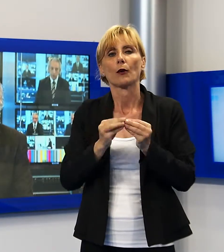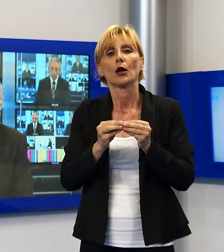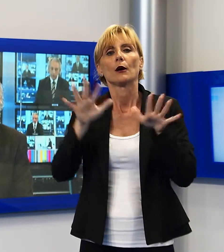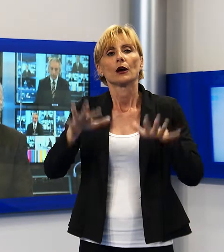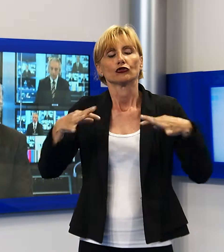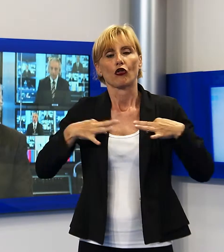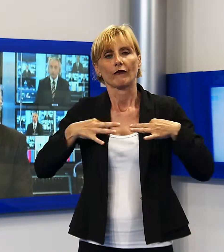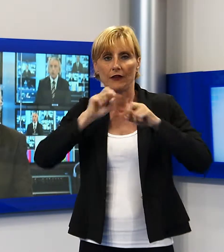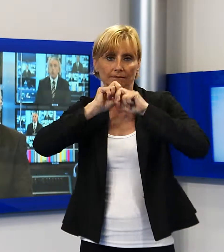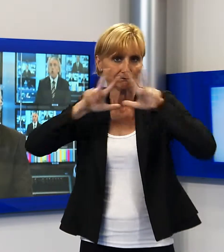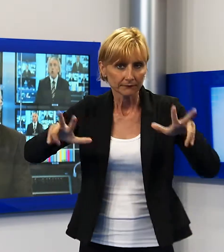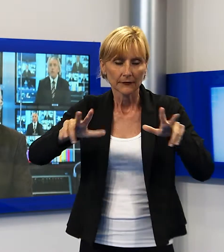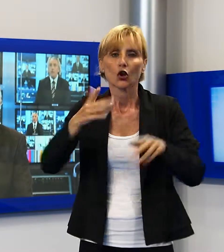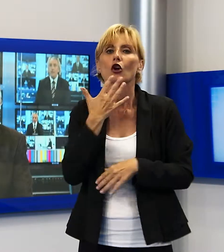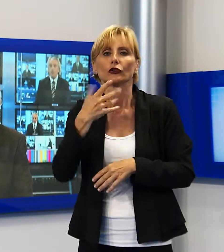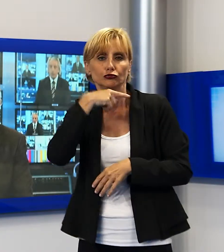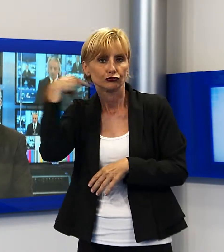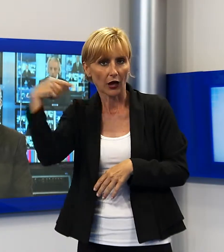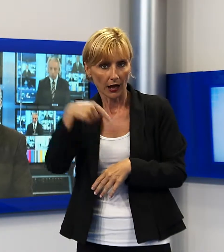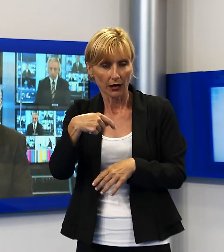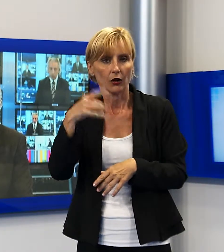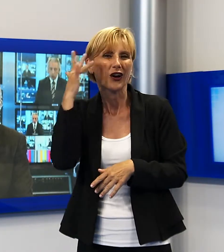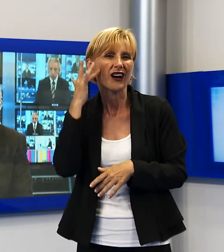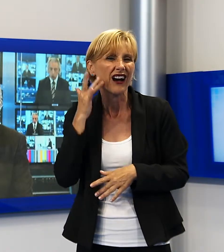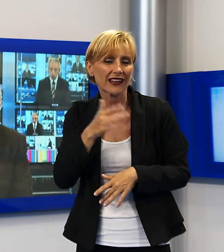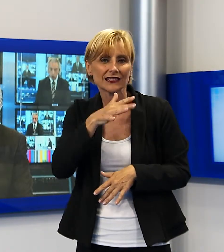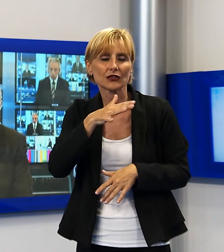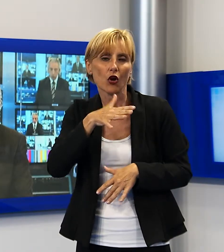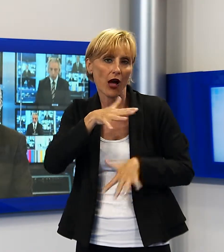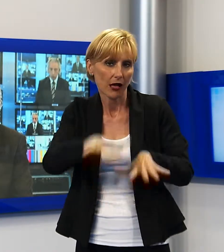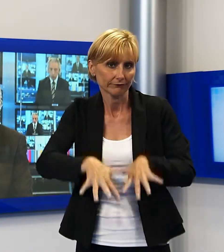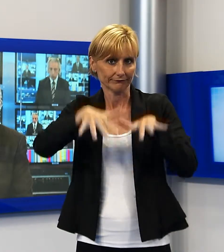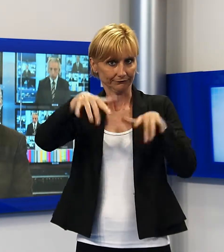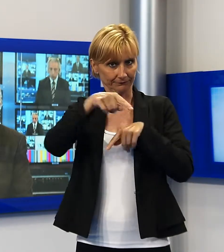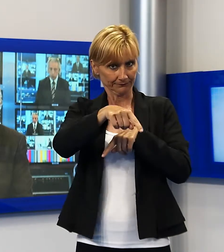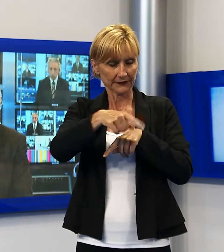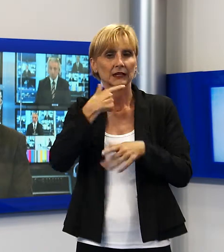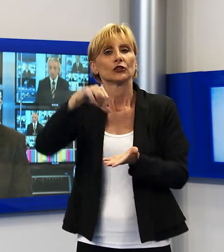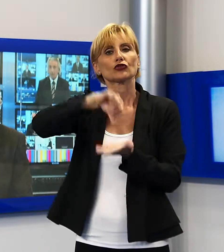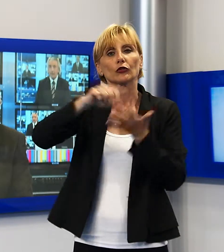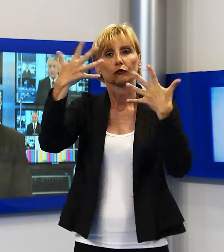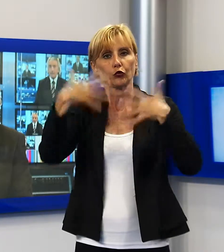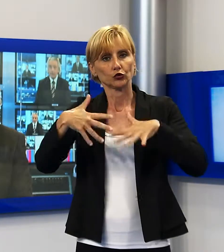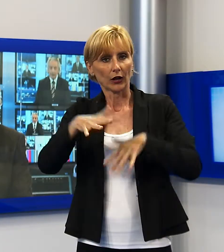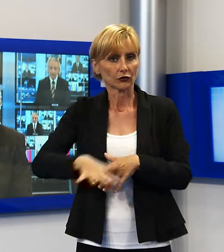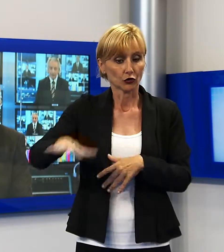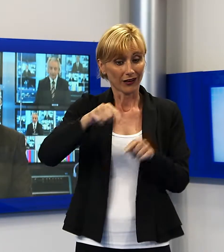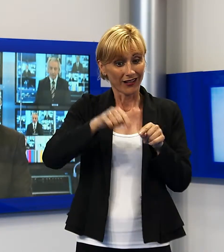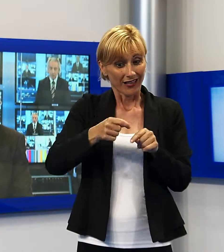diramato un codice giallo per rischio idrogeologico emesso appunto dal centro funzionale regionale che va dalle 16 di giovedì